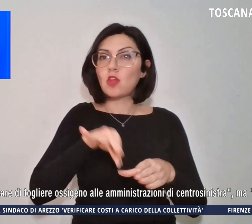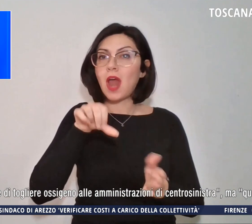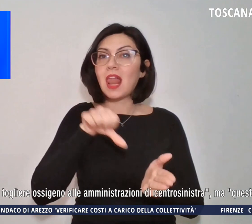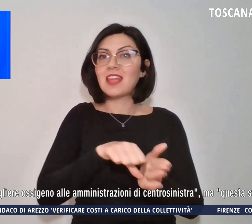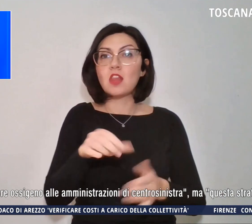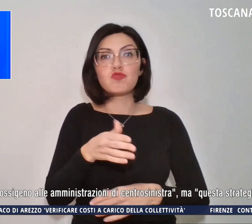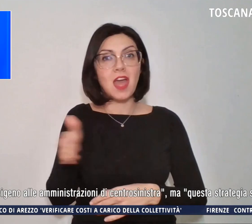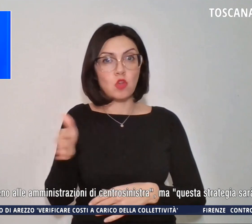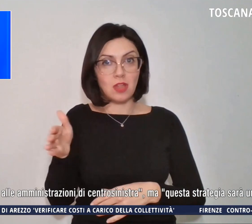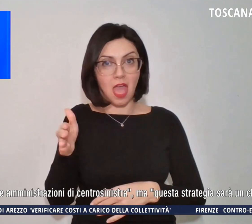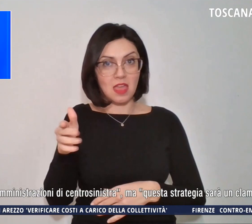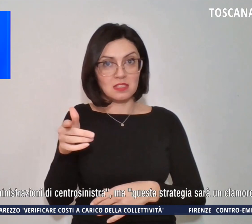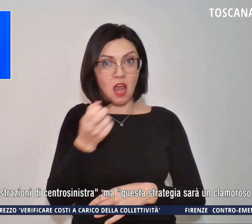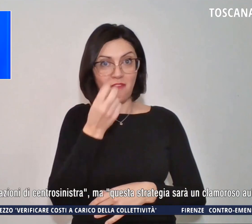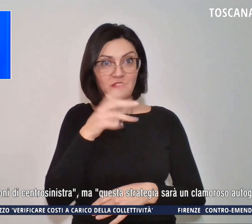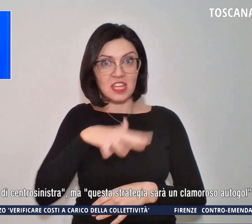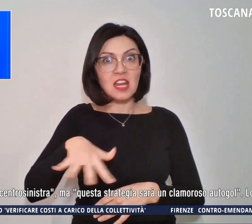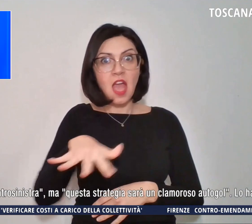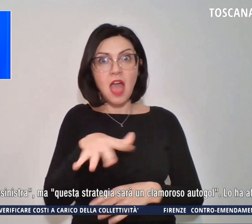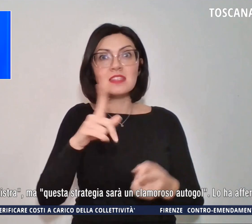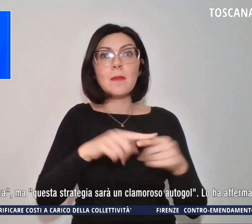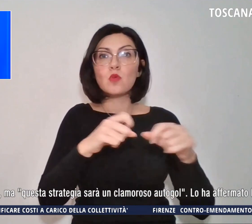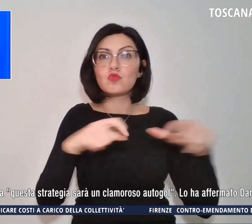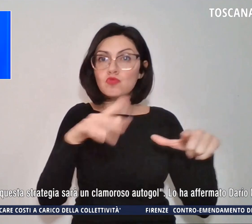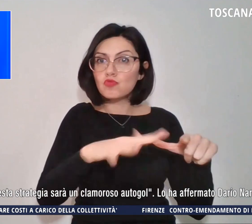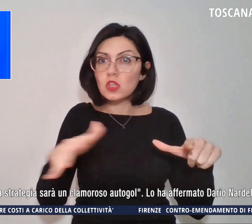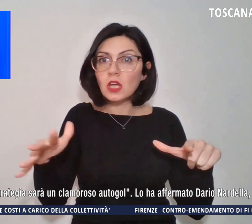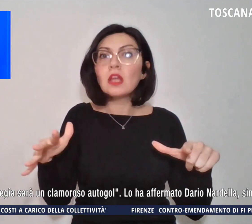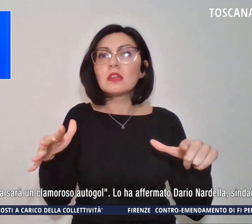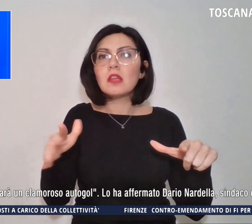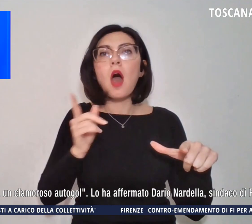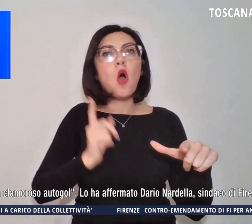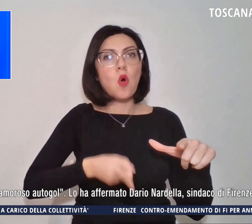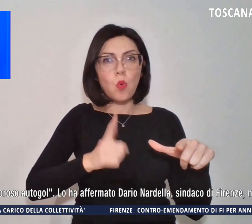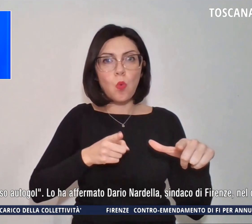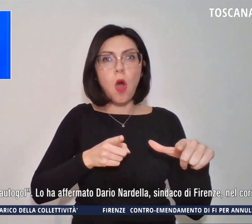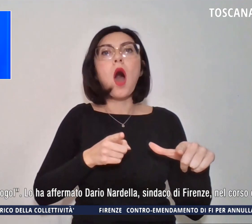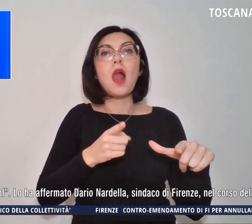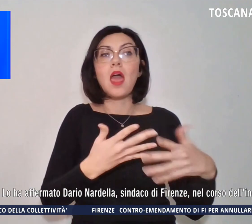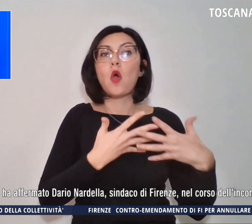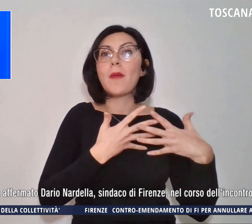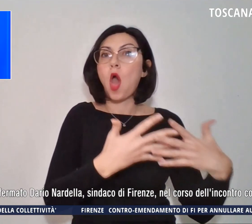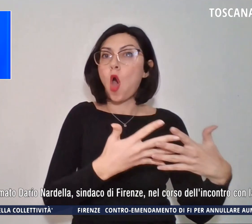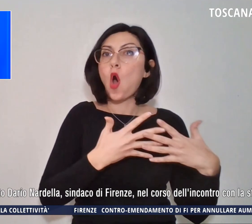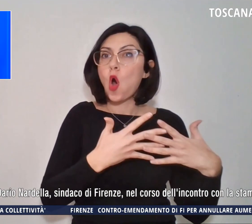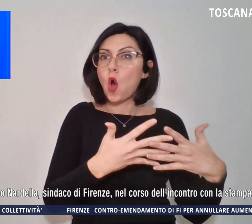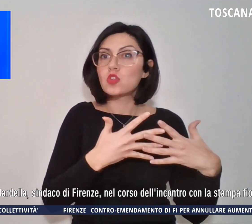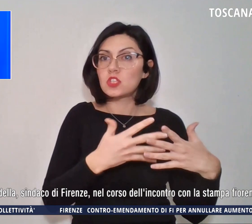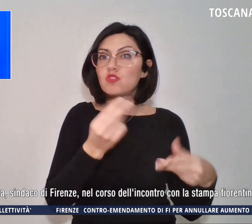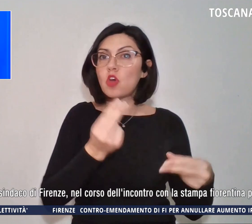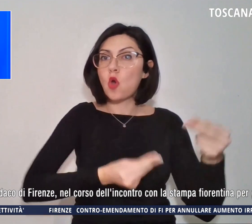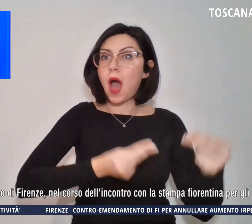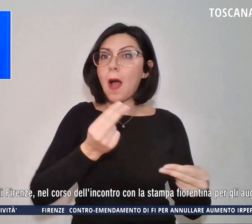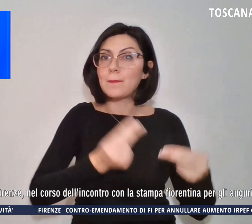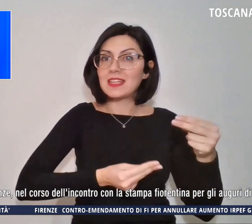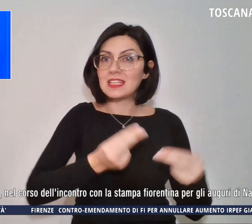su Firenze e altre città è cercare di togliere ossigeno alle amministrazioni